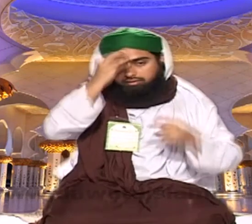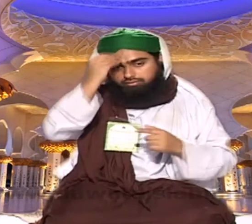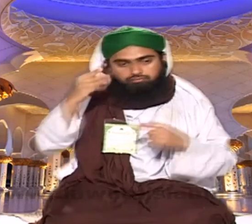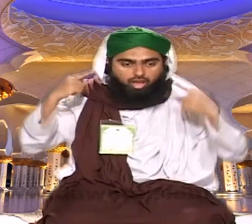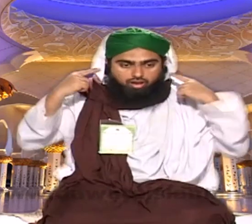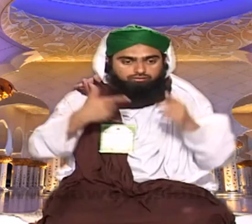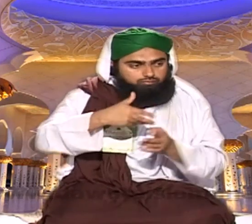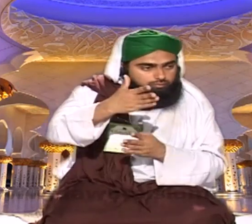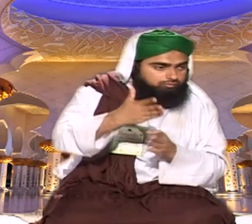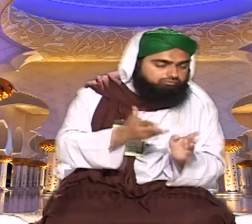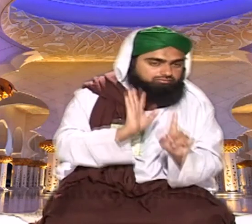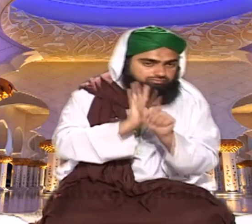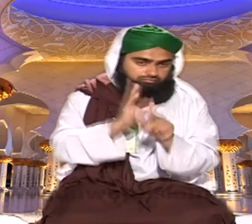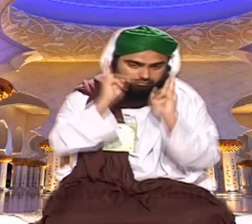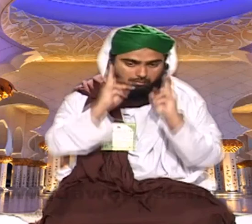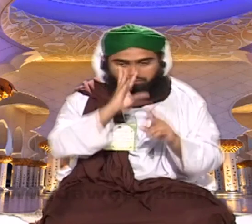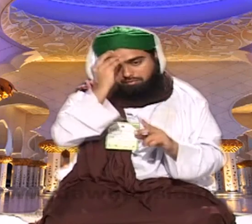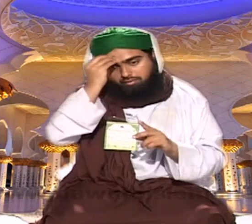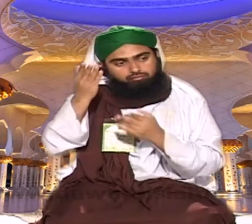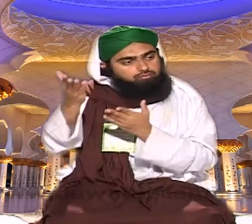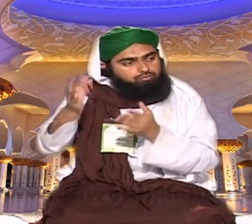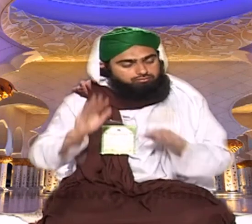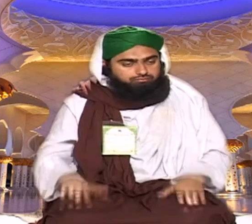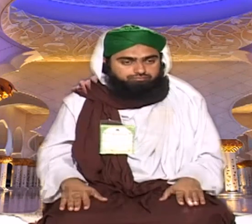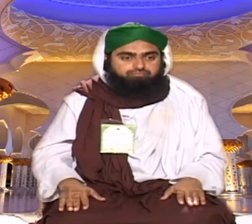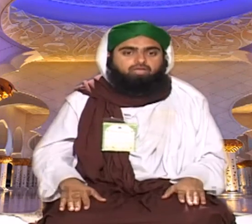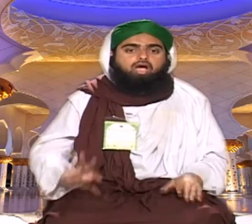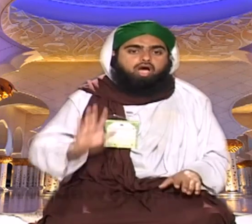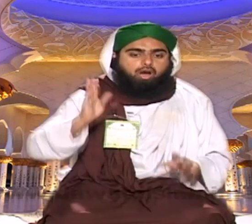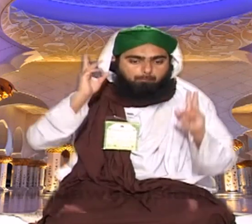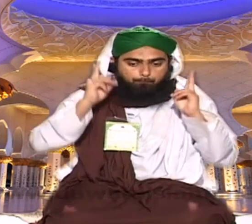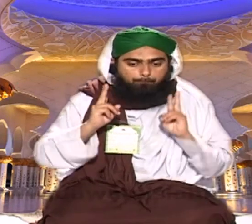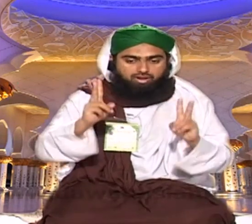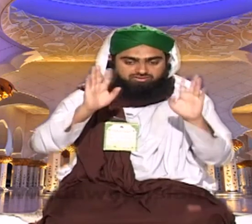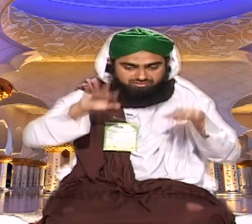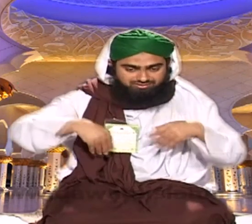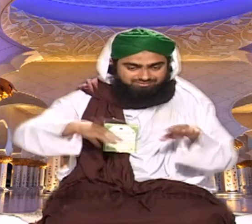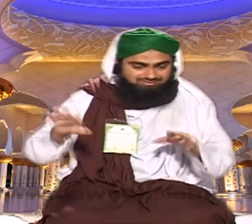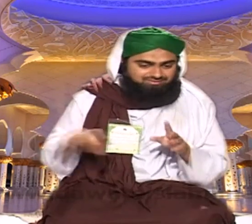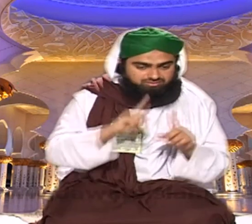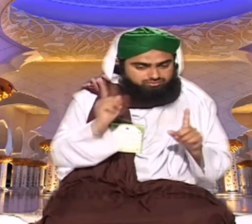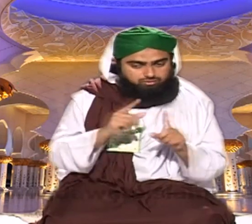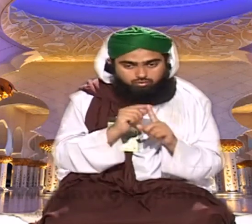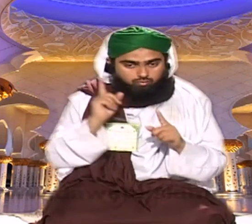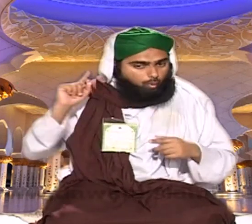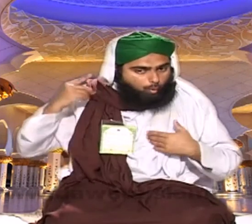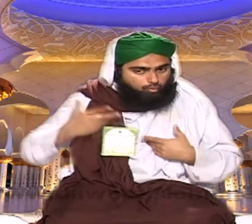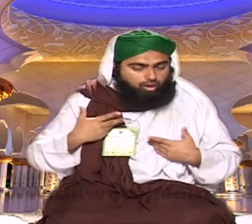اچھا صاحب موزن صاحب موزن صاحب کو اعظام دنی ہوتی ہے مسجد کا خیال پر جانتا ہے خادم مسجد کا